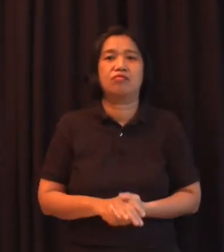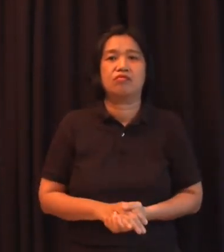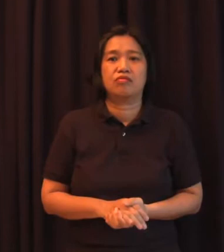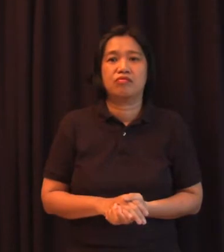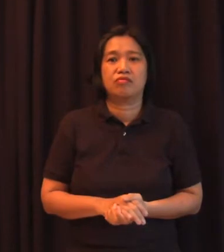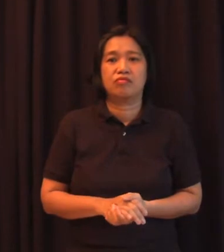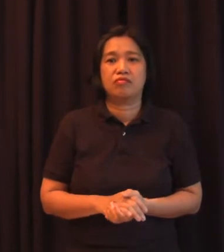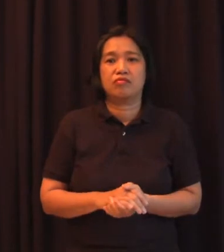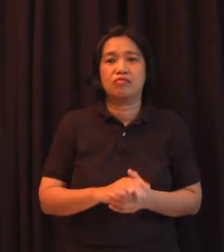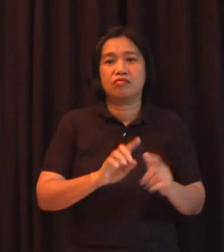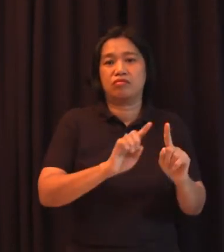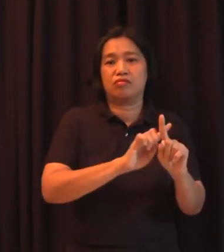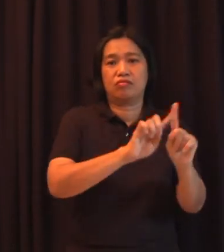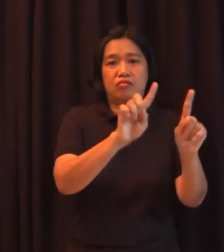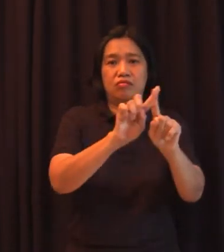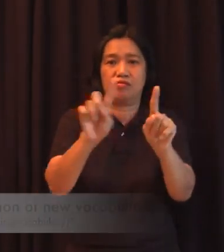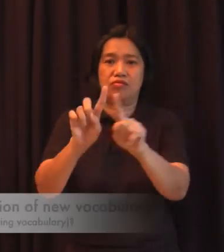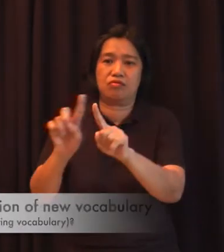Pilipino